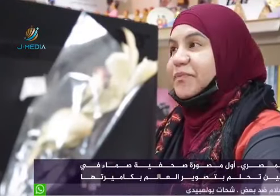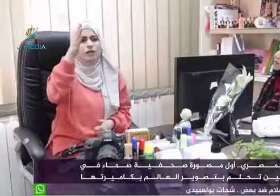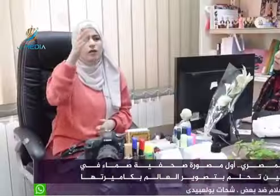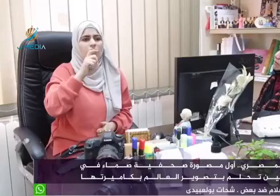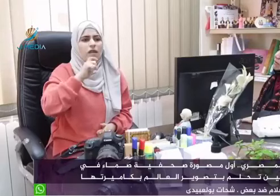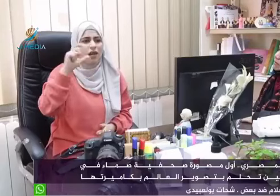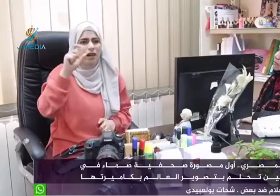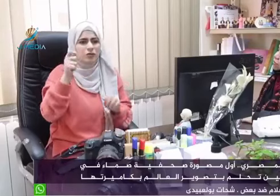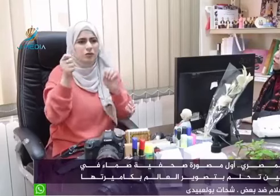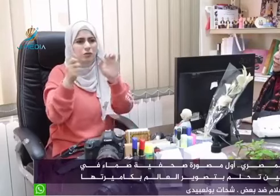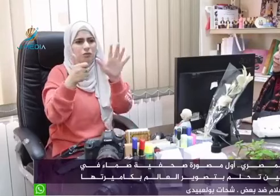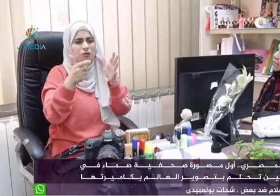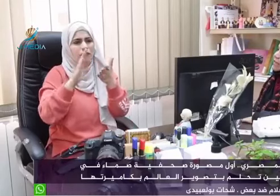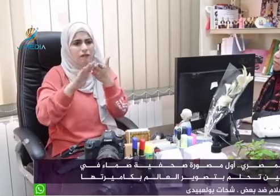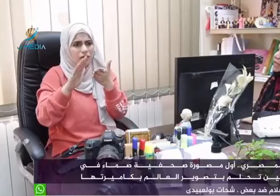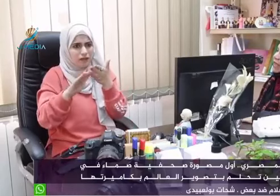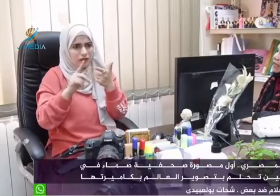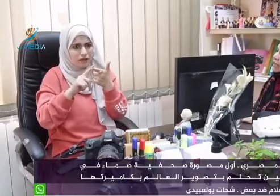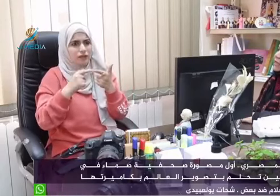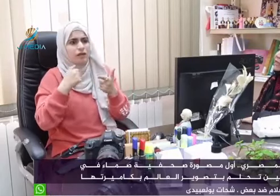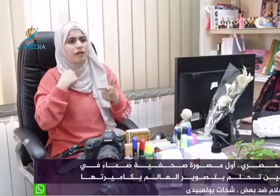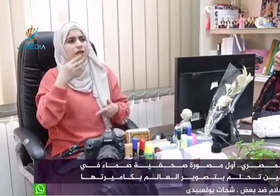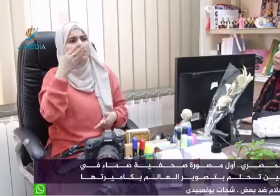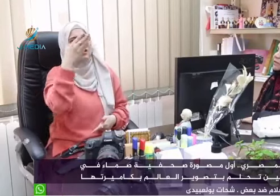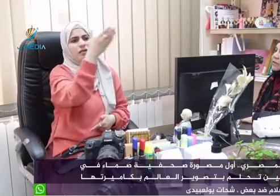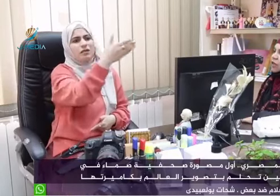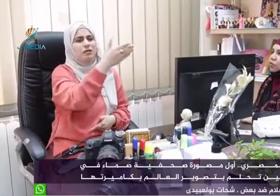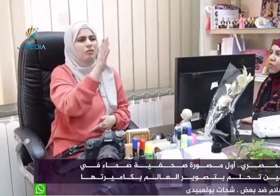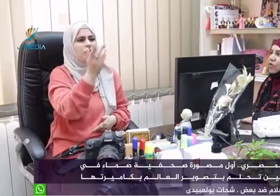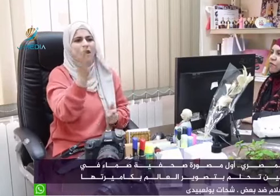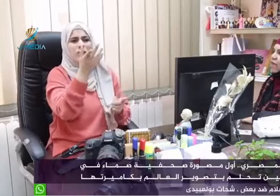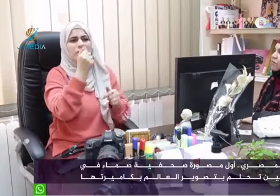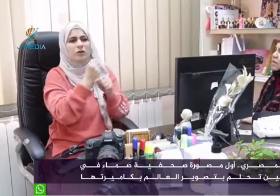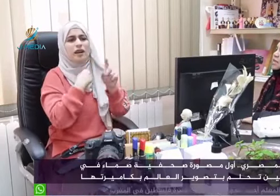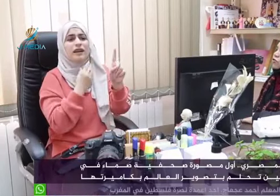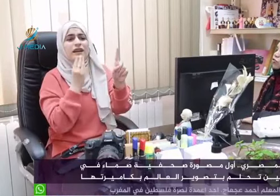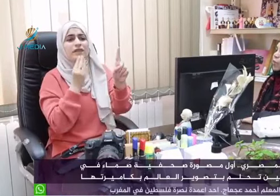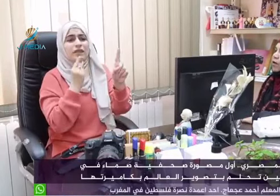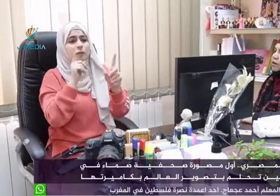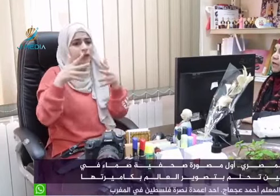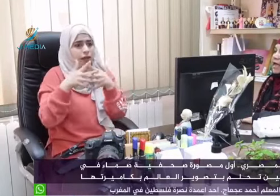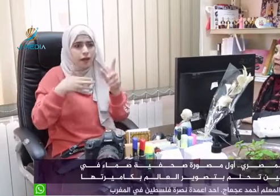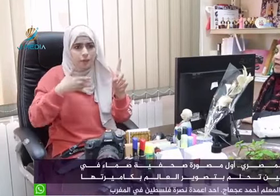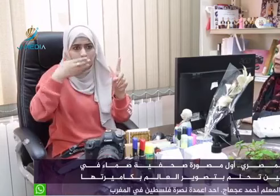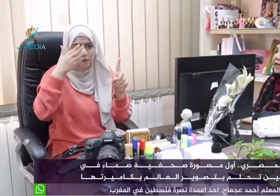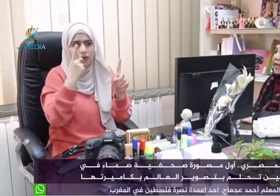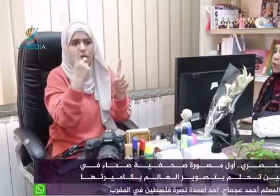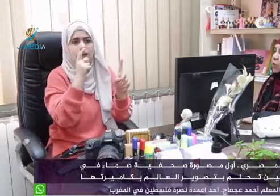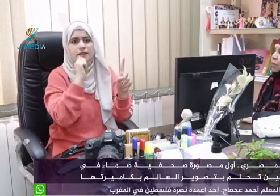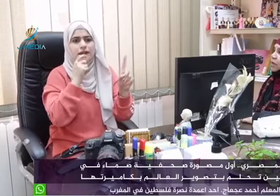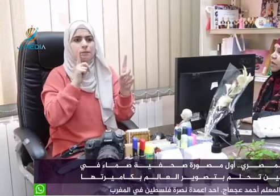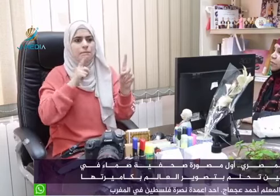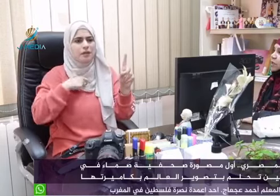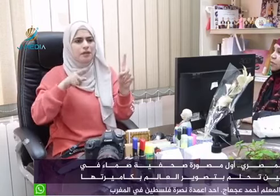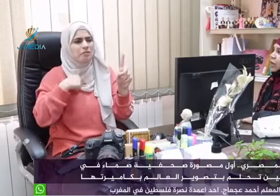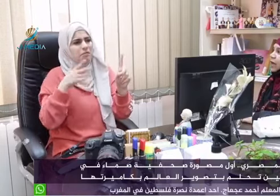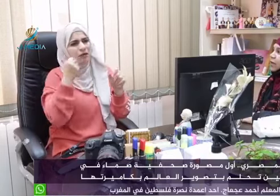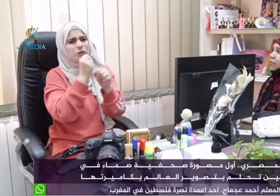كثير توجهت لأماكن طلبت إني أتوظف كان فيه كثير صعوبات أحياناً كانوا مثلاً بيعرضوا علي إنه